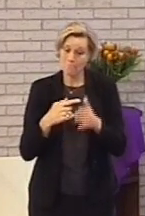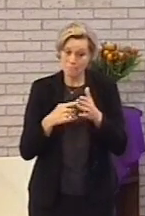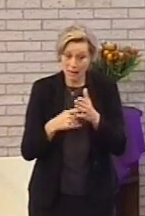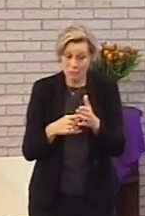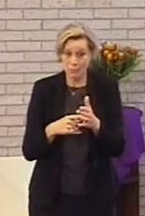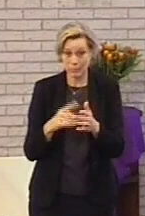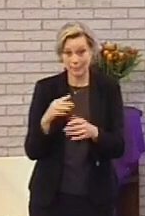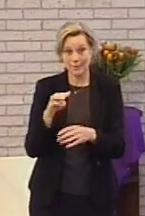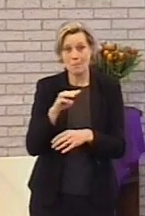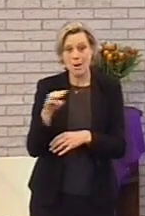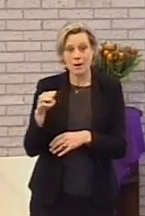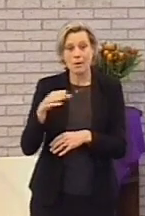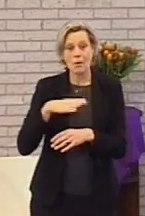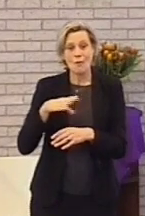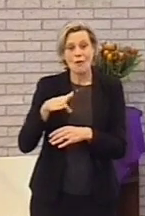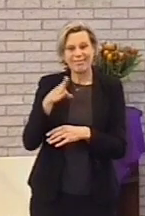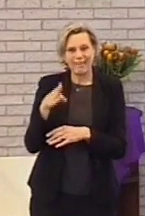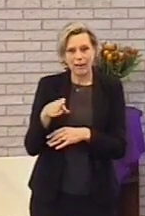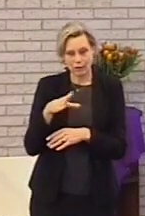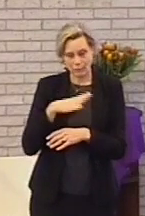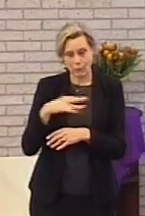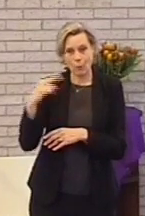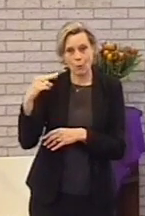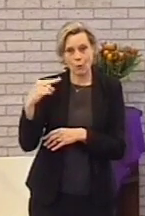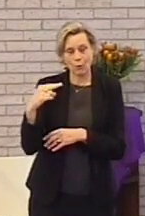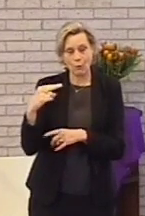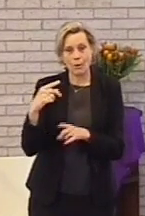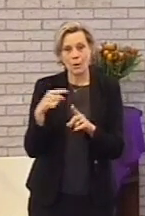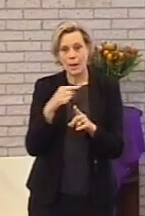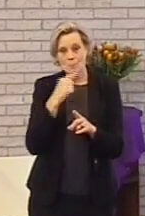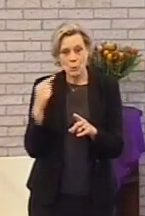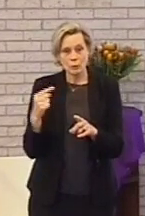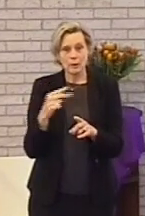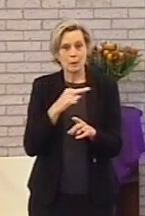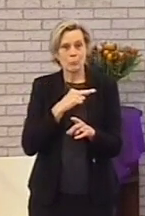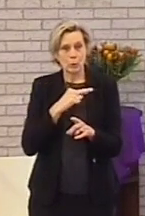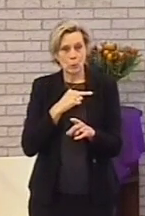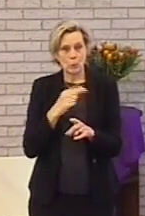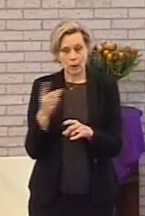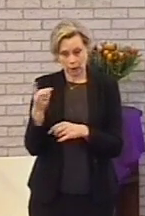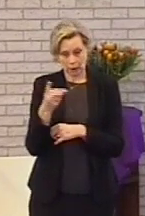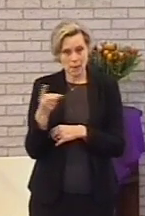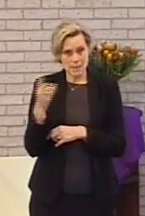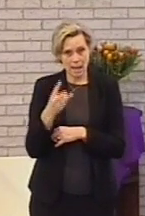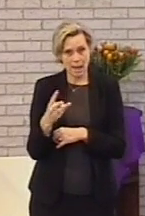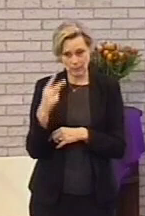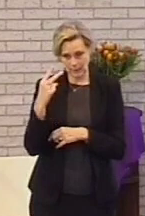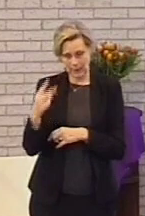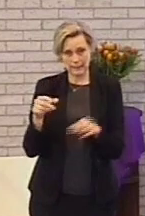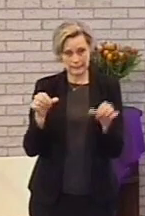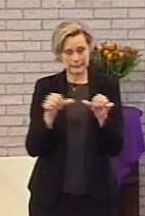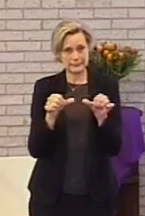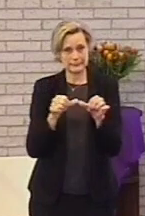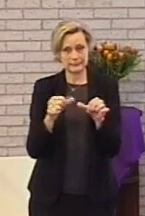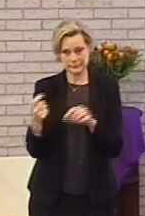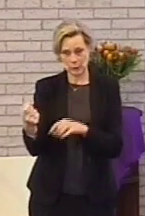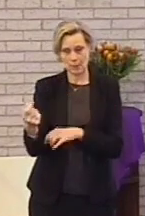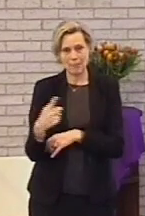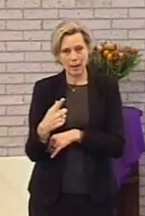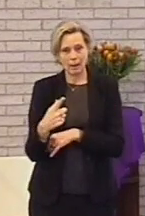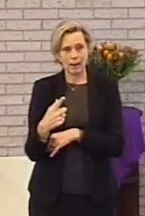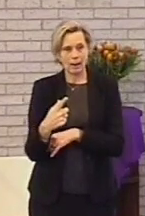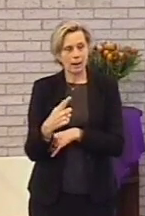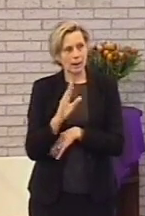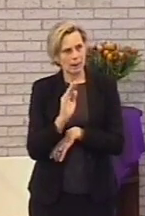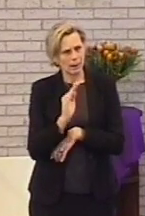ook Marco van Dijken en zijn moeder en zijn broer Anton kijken vaak naar onze diensten en ik kreeg een mailtje en zei, ach